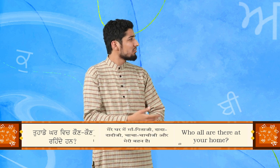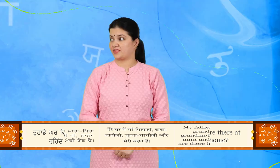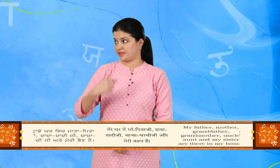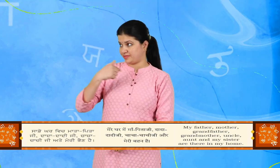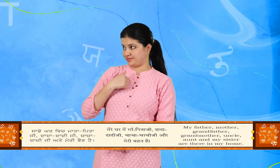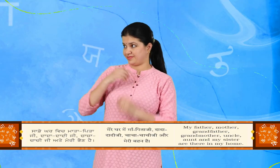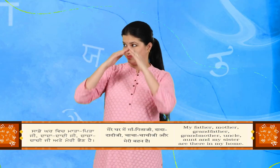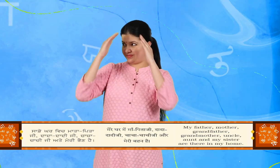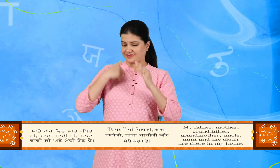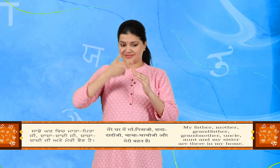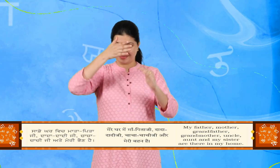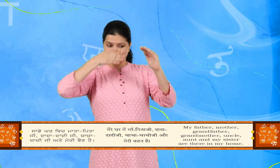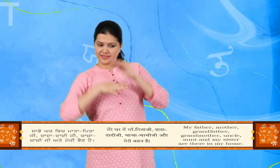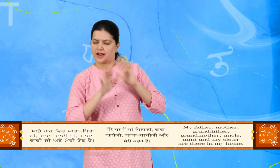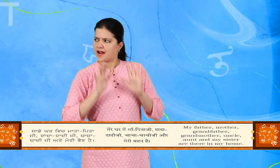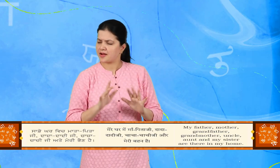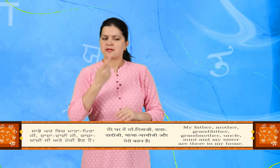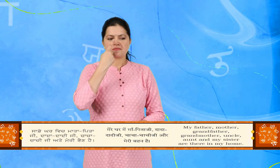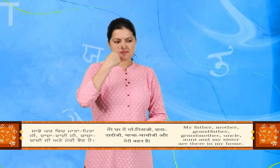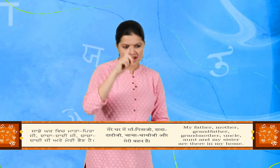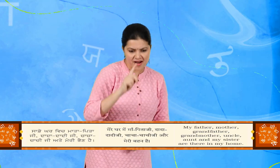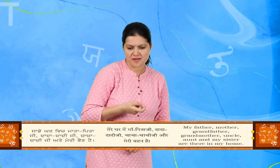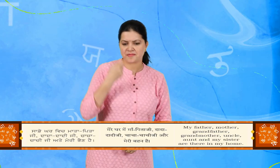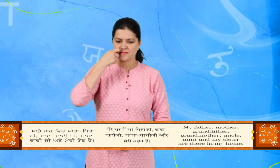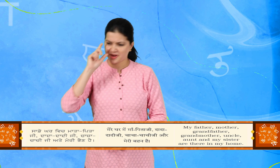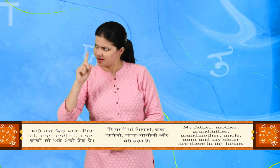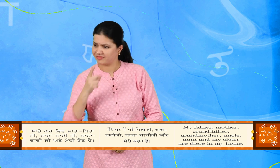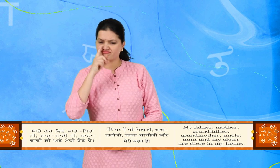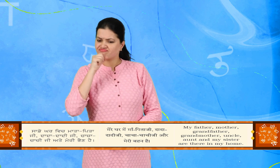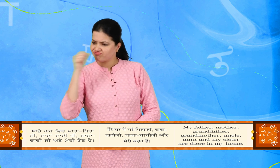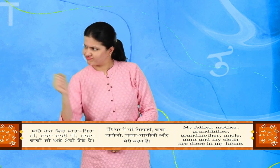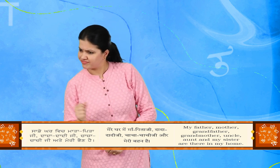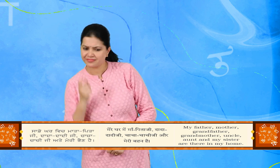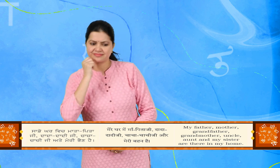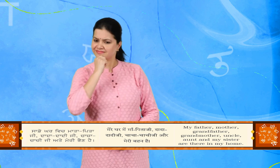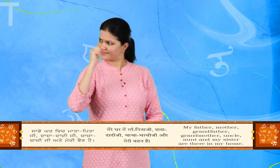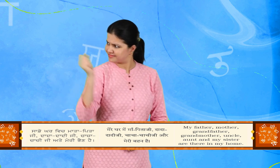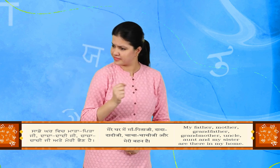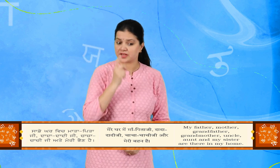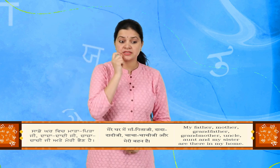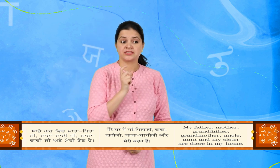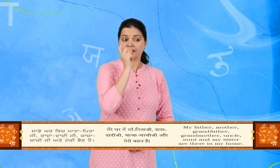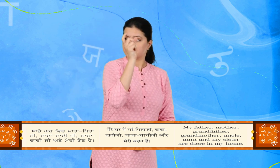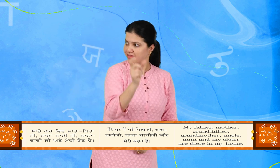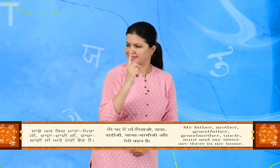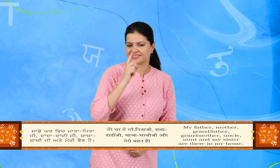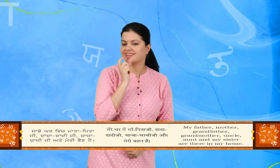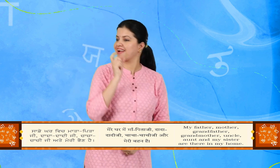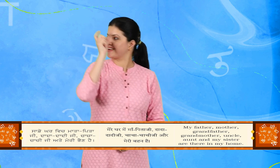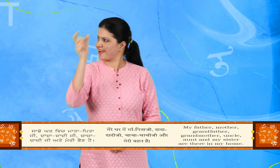साड़े कार विच माता, पिता जी, दादा, दादी जी, चाचा, चाची जी,